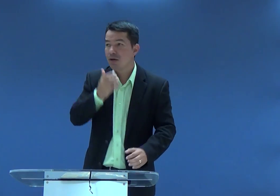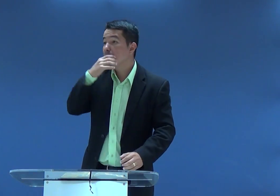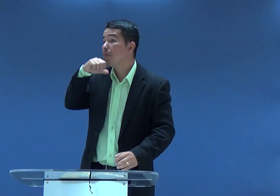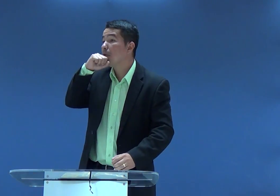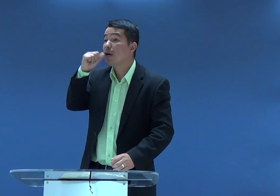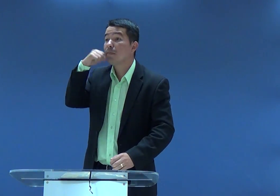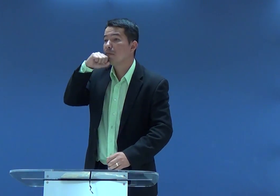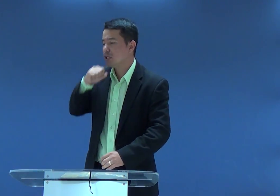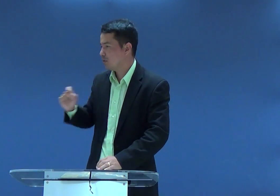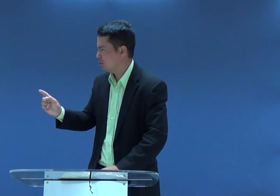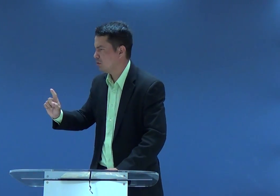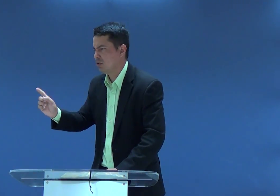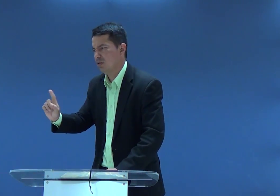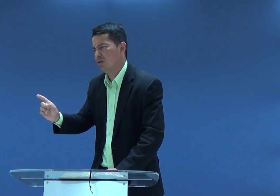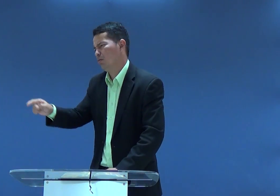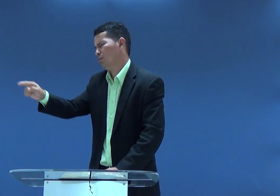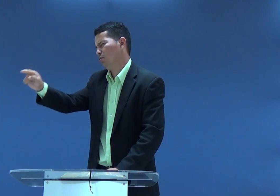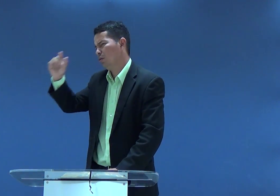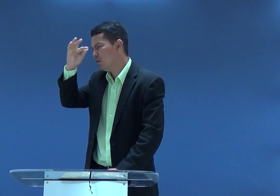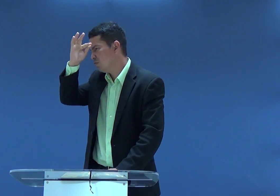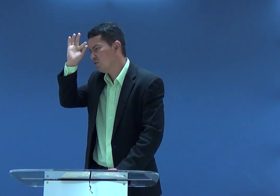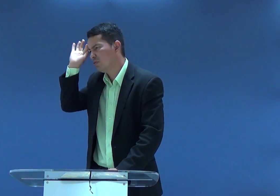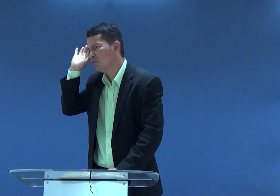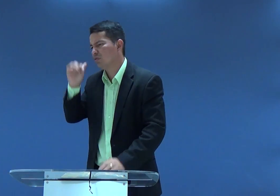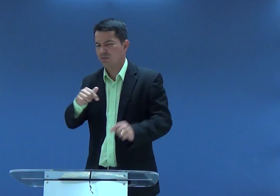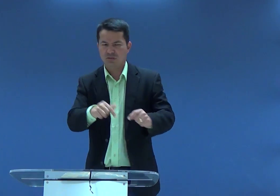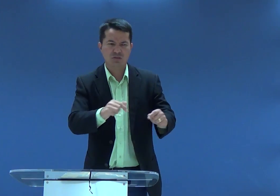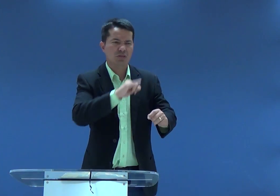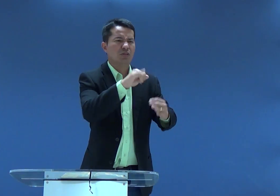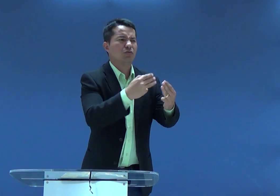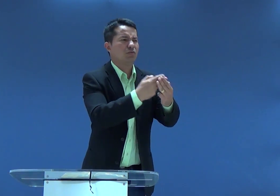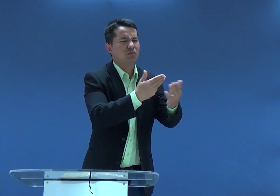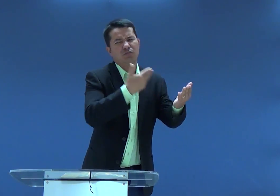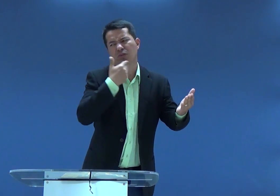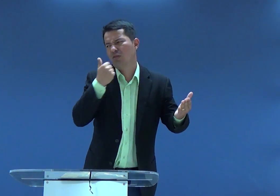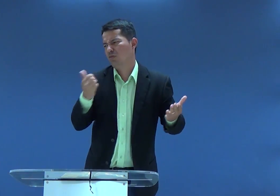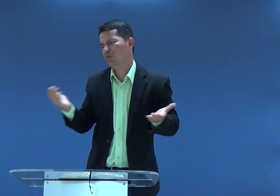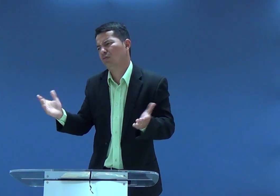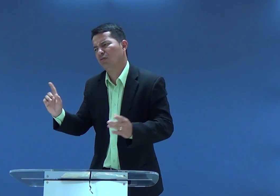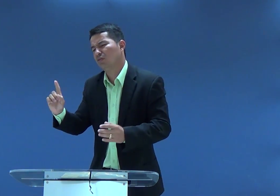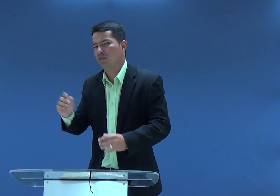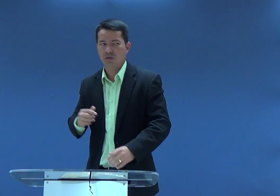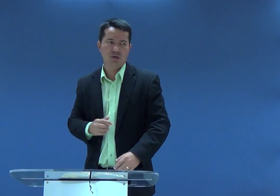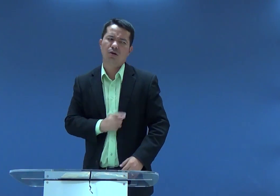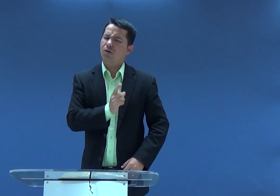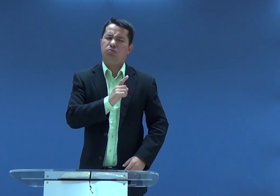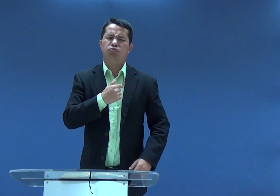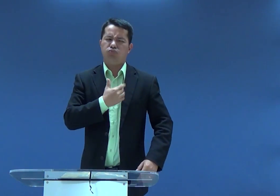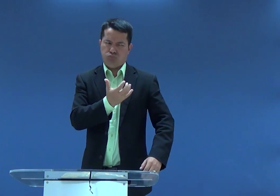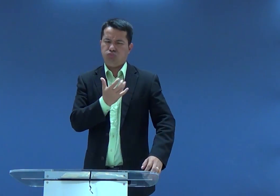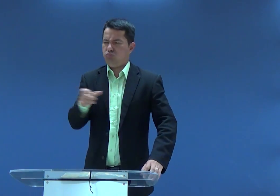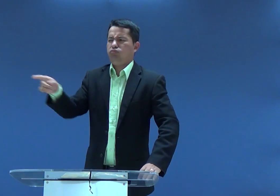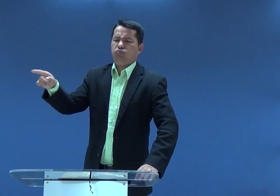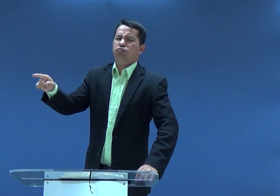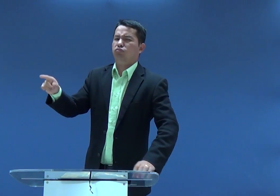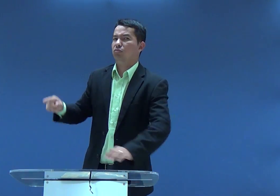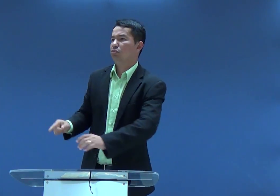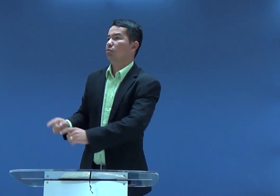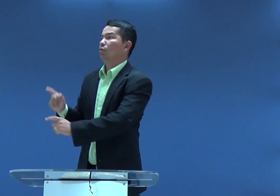Aí, como que ele conseguiu essa mulher, como que ele estava se casando com ela, o pai que não se olhou, não, filho, casa com alguém do seu